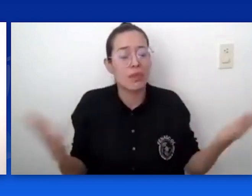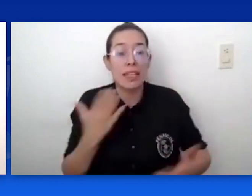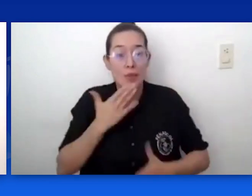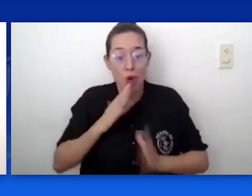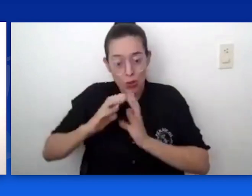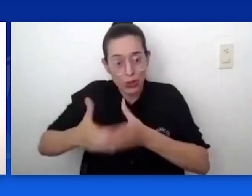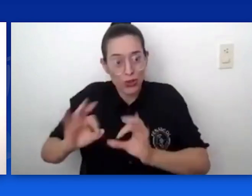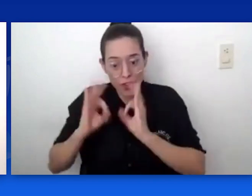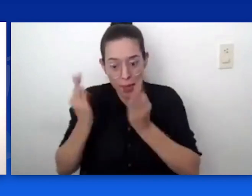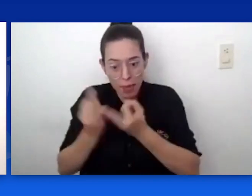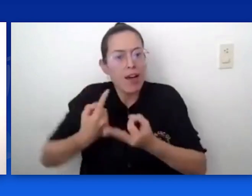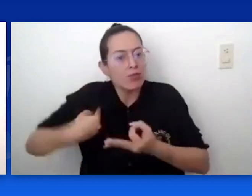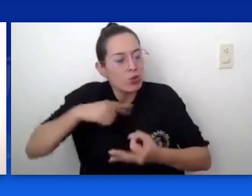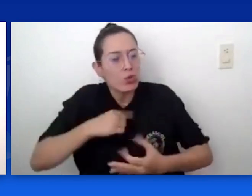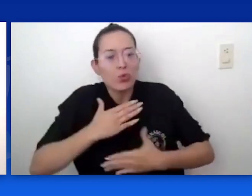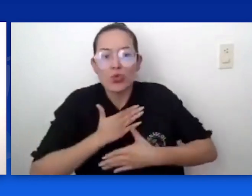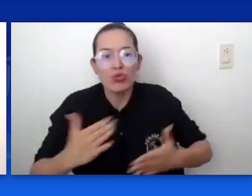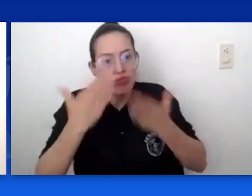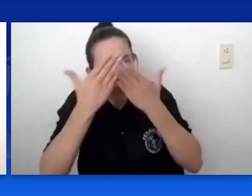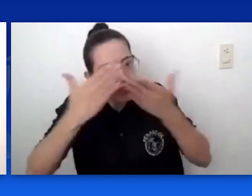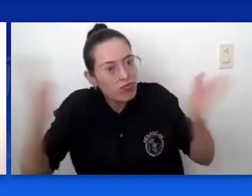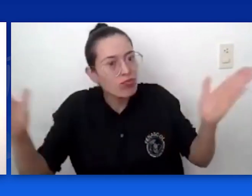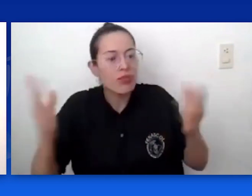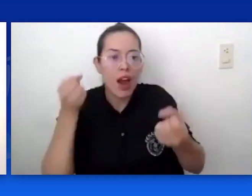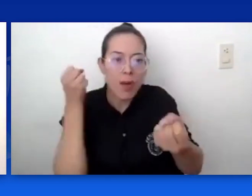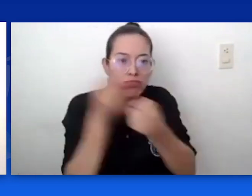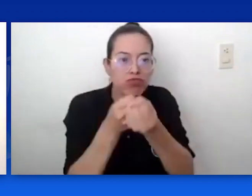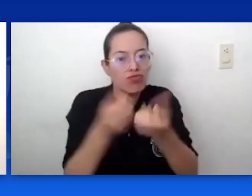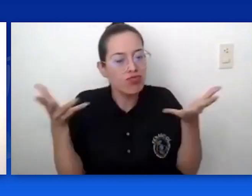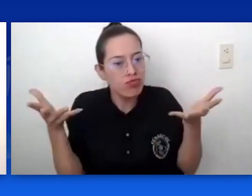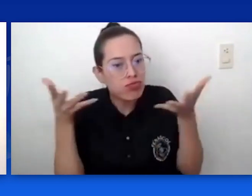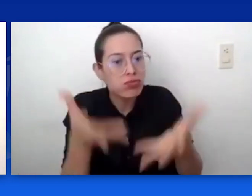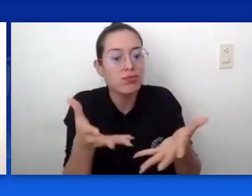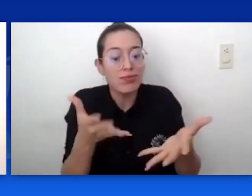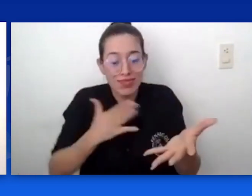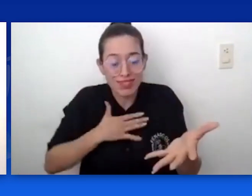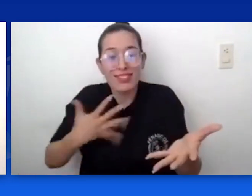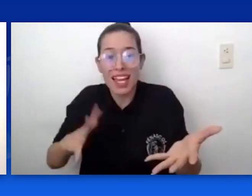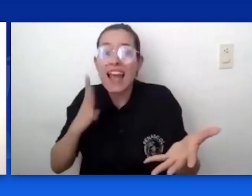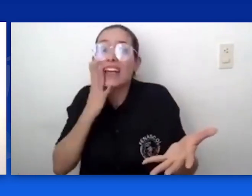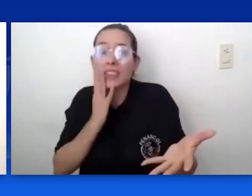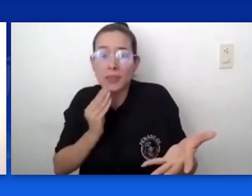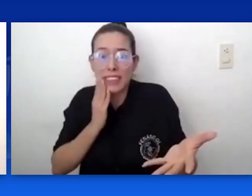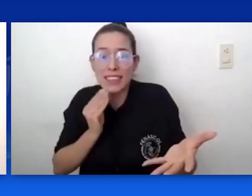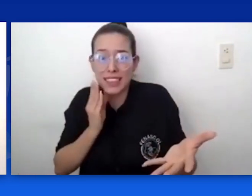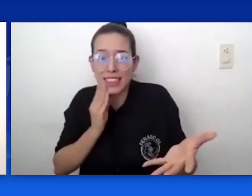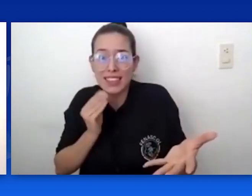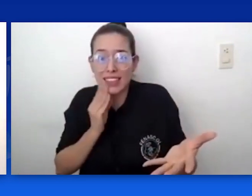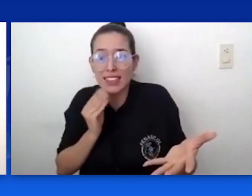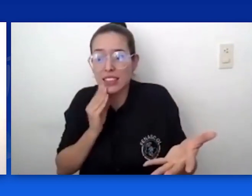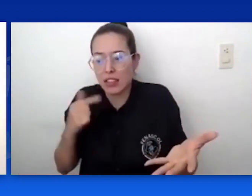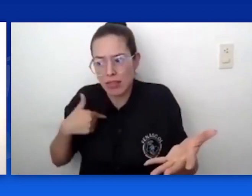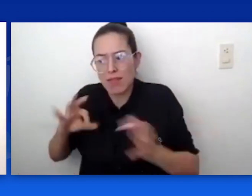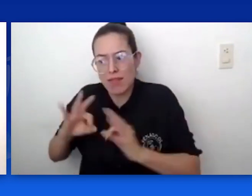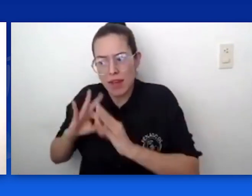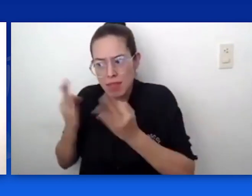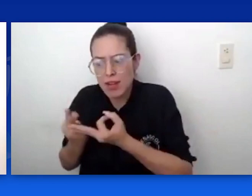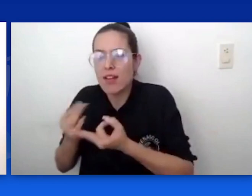abiertos para poder apoyar con las diferentes experiencias de nosotros como familia nos podemos apoyar mutuamente.